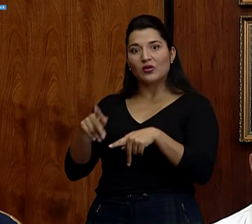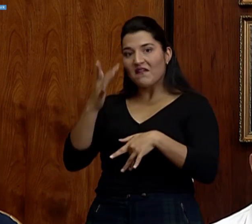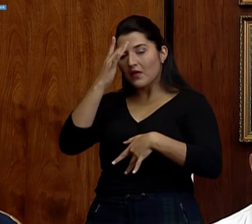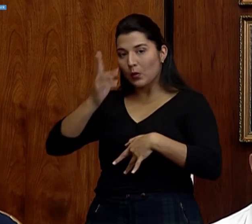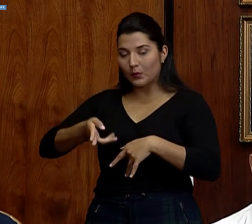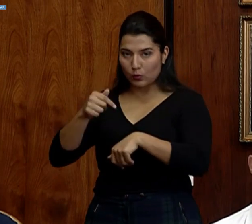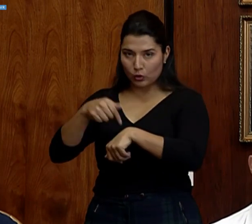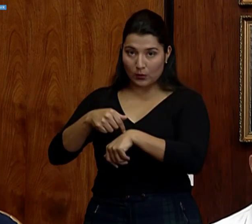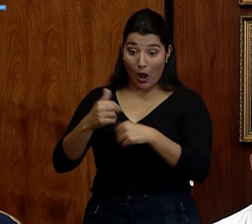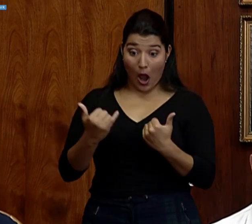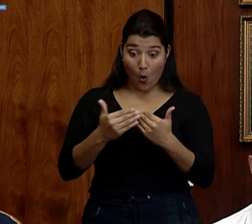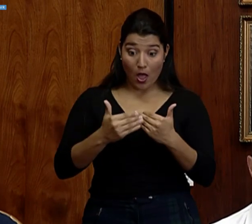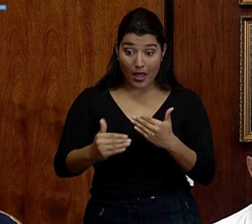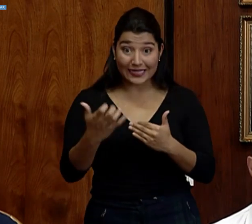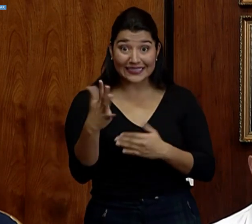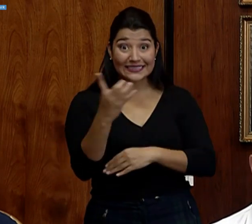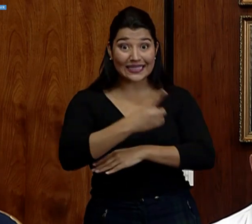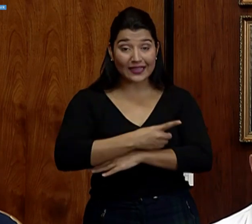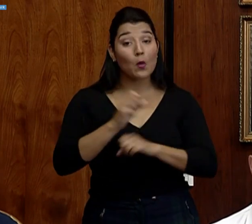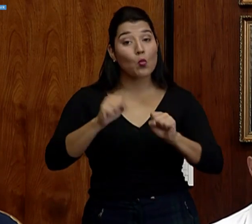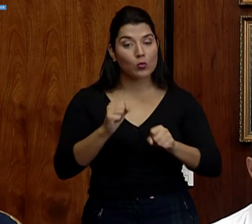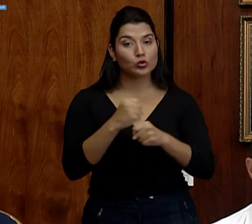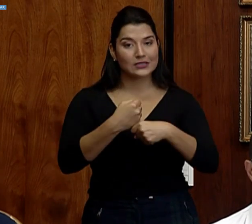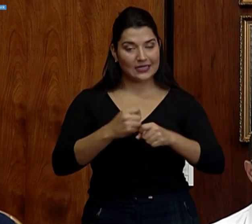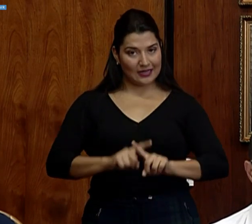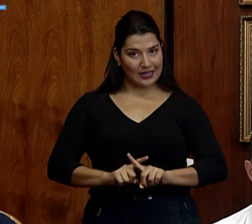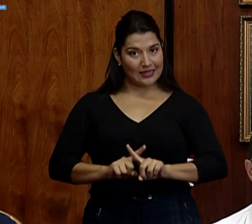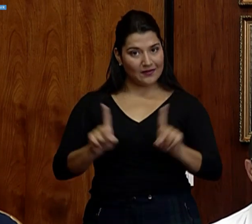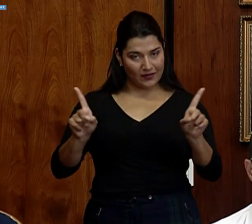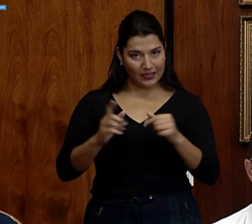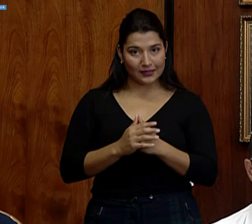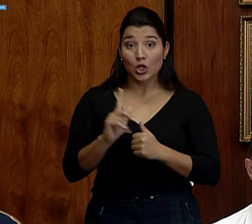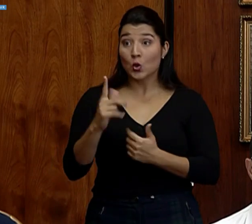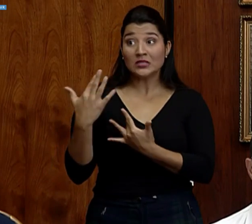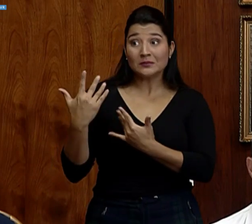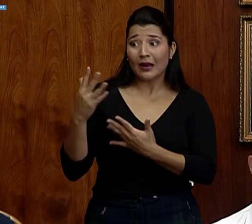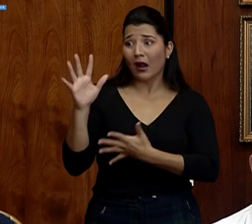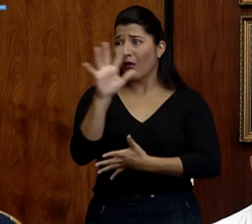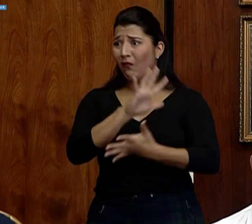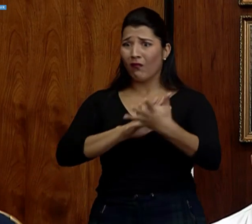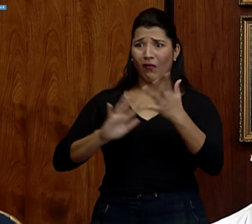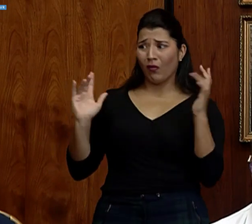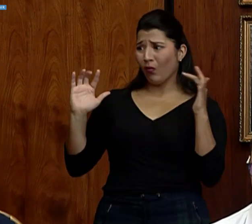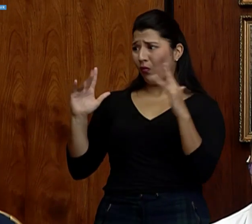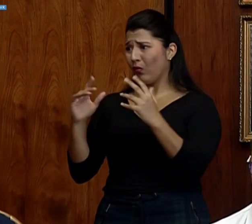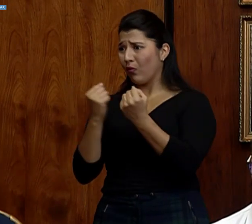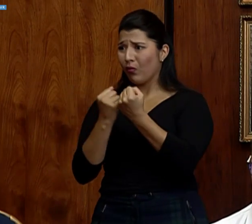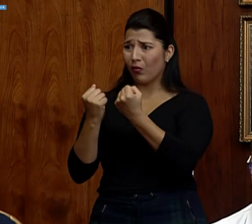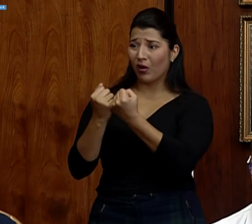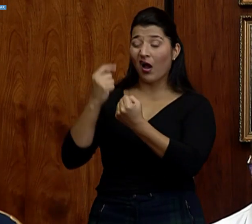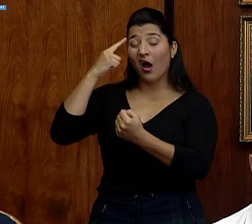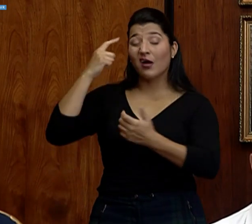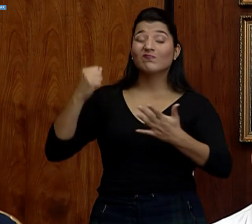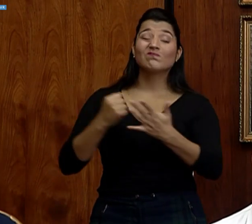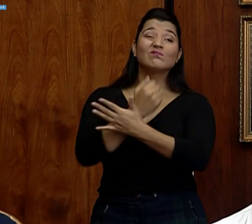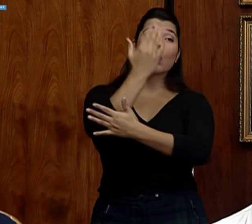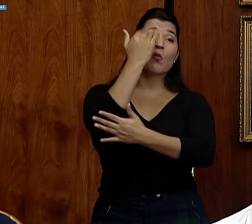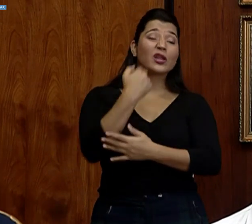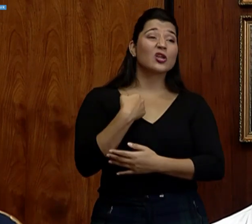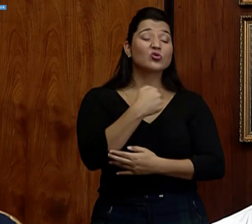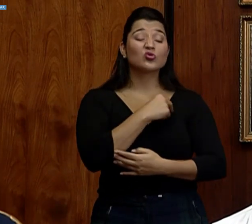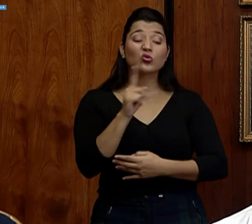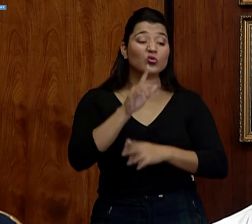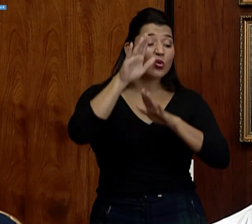diferencia. No esperar a que tengamos una situación caótica para decir por qué no nos distanciamos más